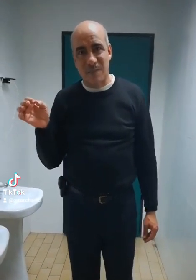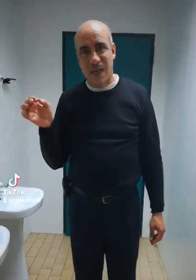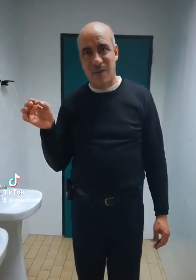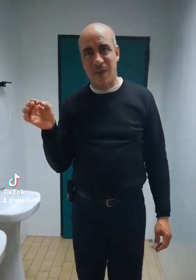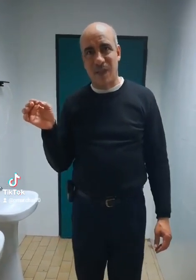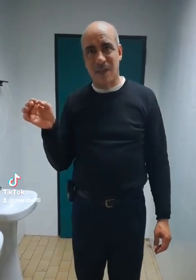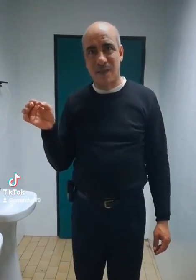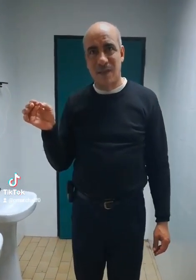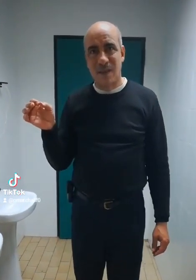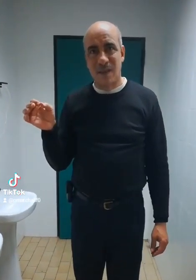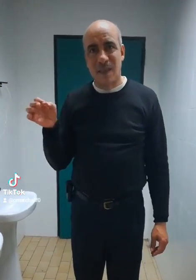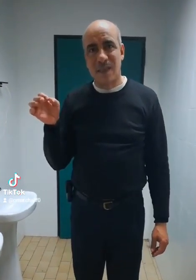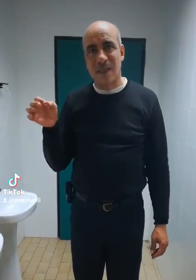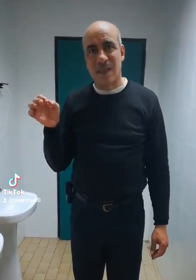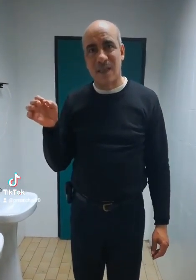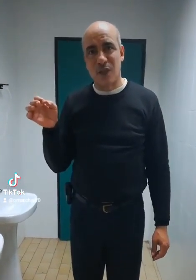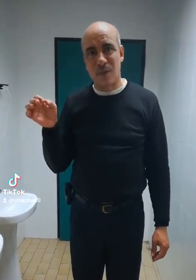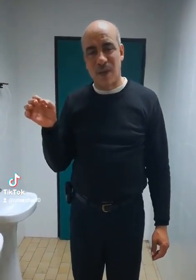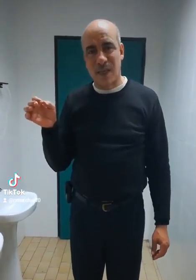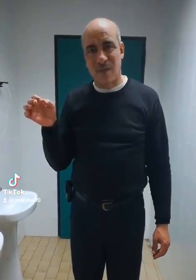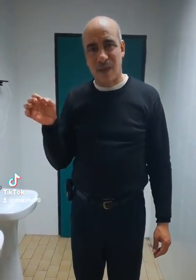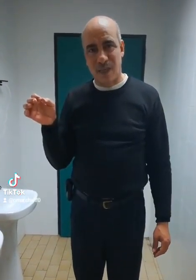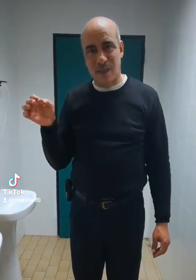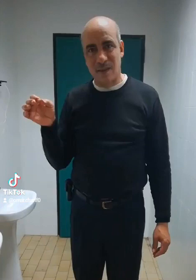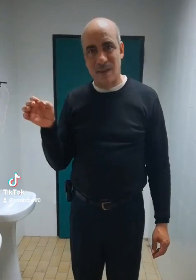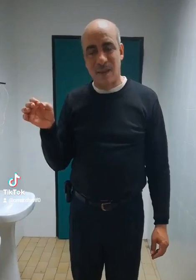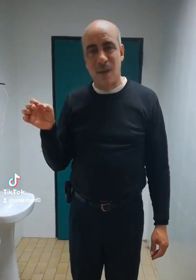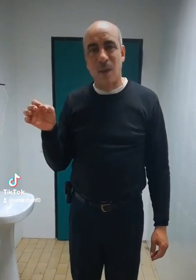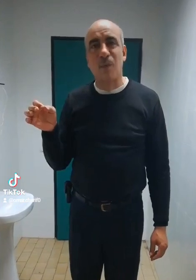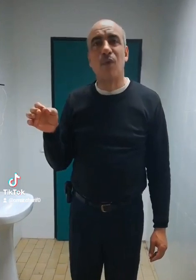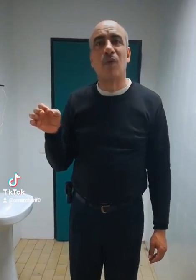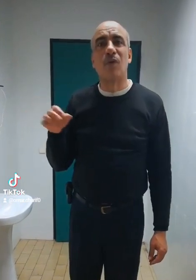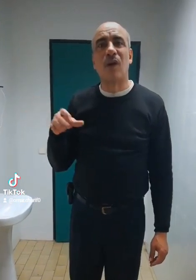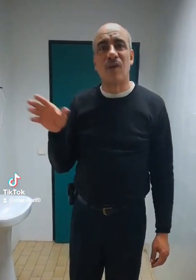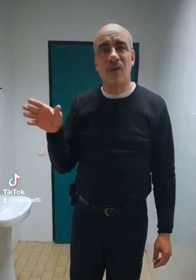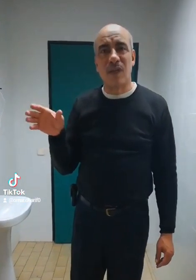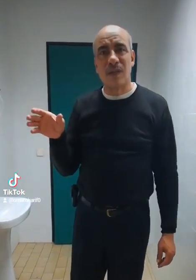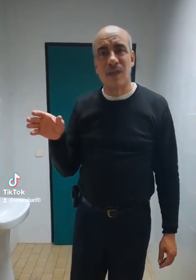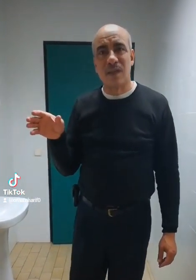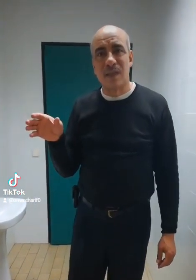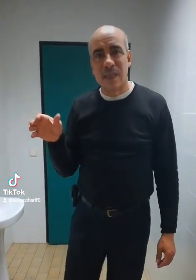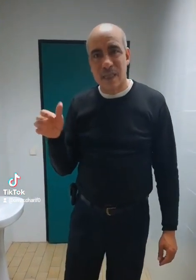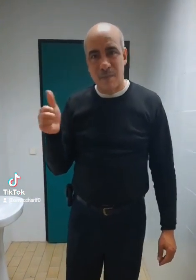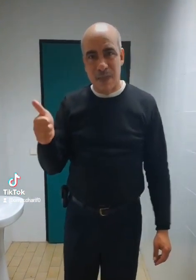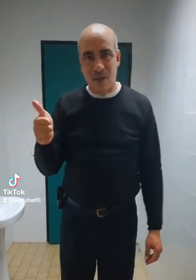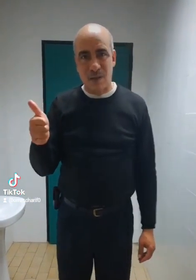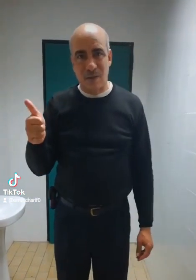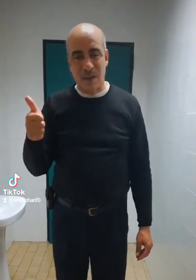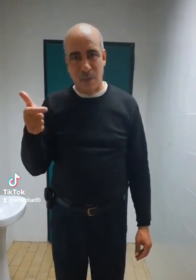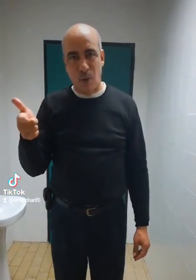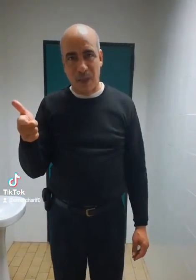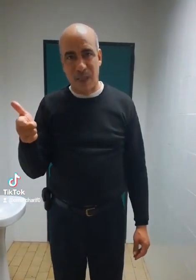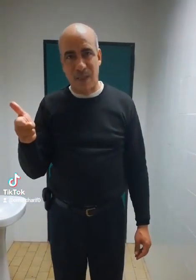maléfiques et sa stratégie machiavélique pour lui enlever sa maison, sa propriété,